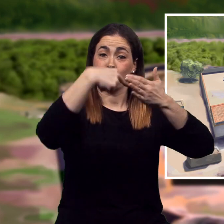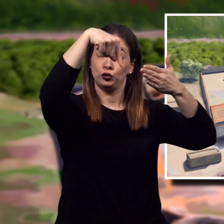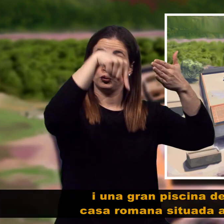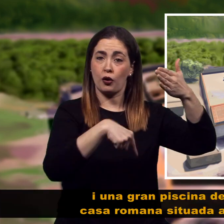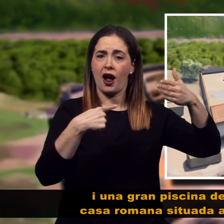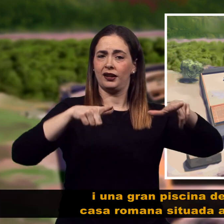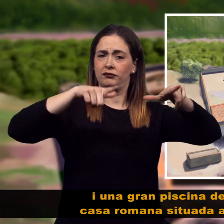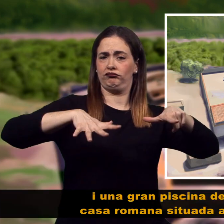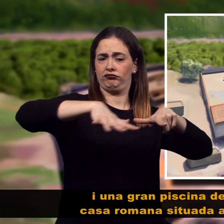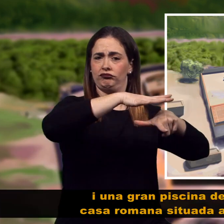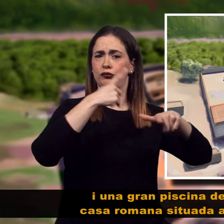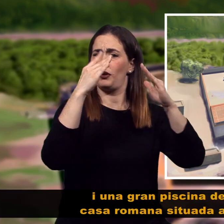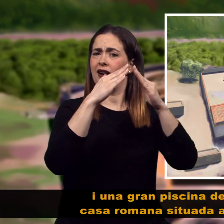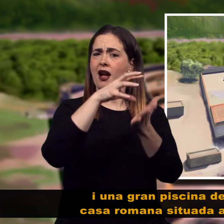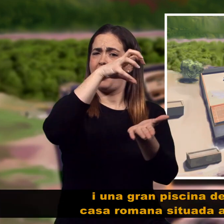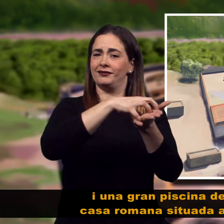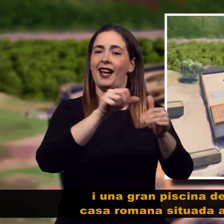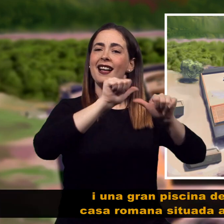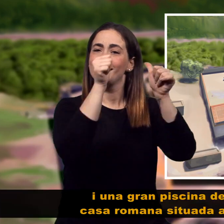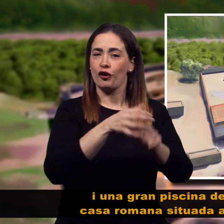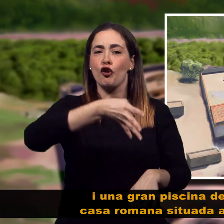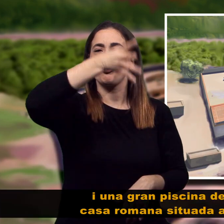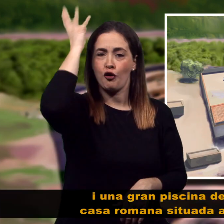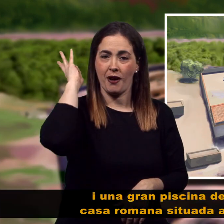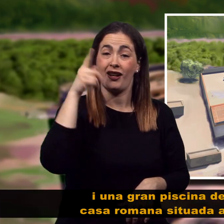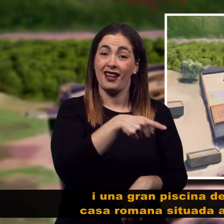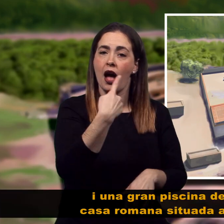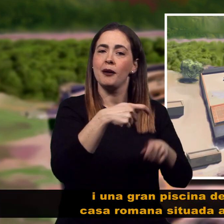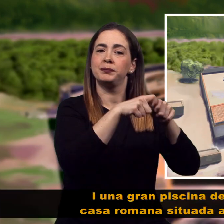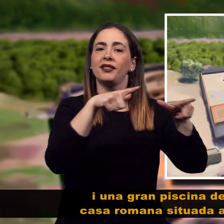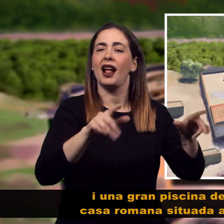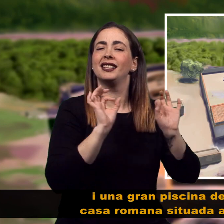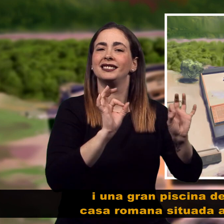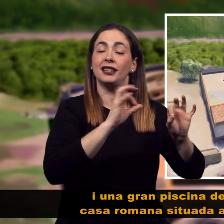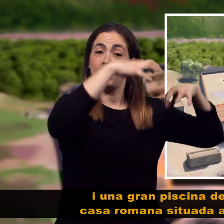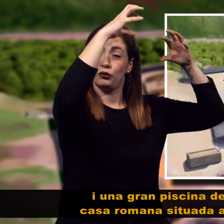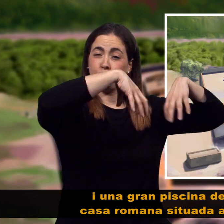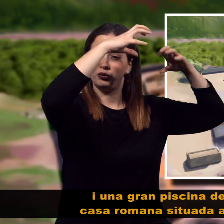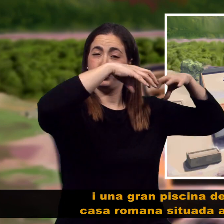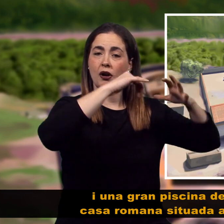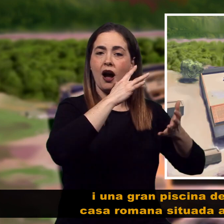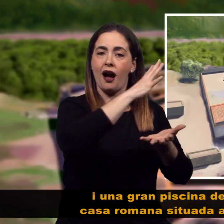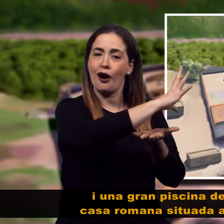murs de construccions i una gran piscina de l'impluvi d'una casa romana situada al sud del recinte.